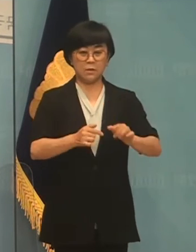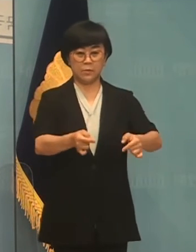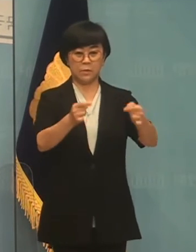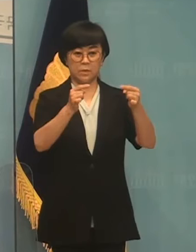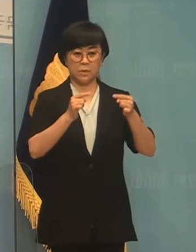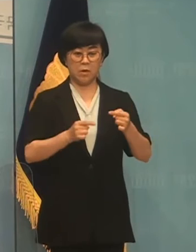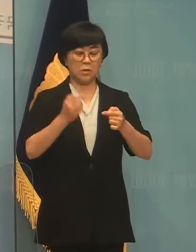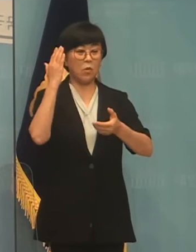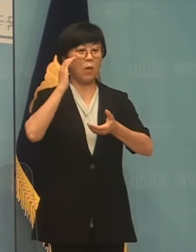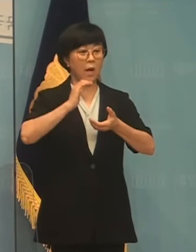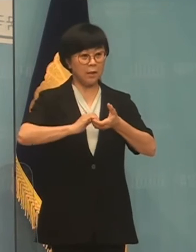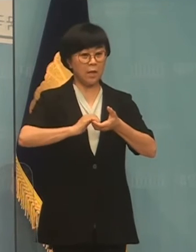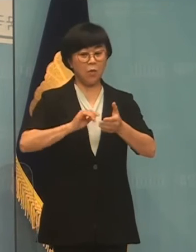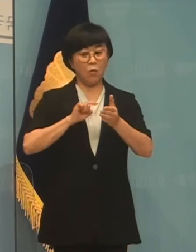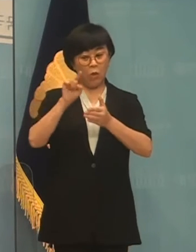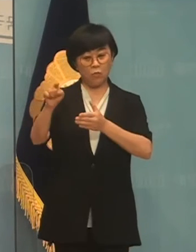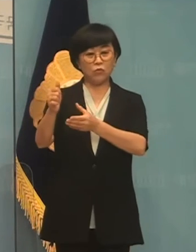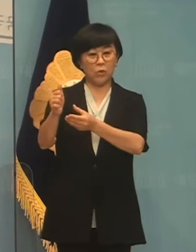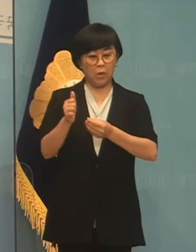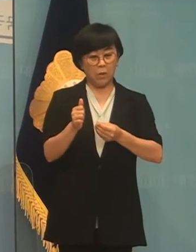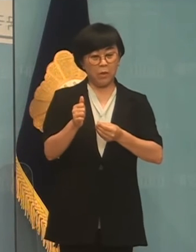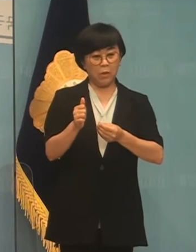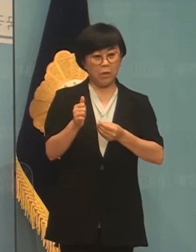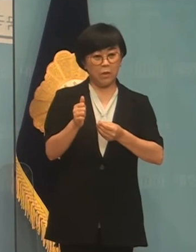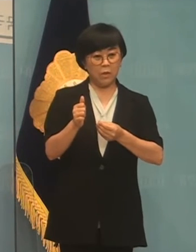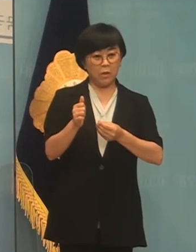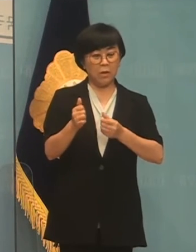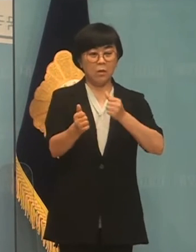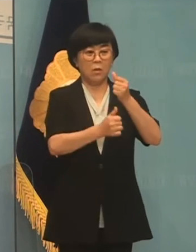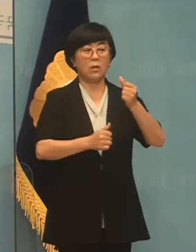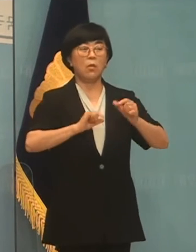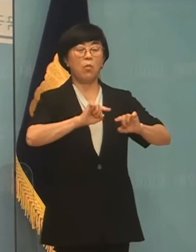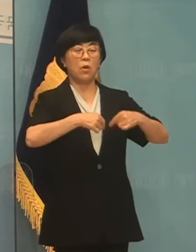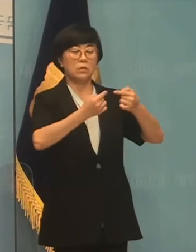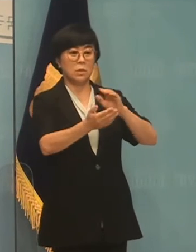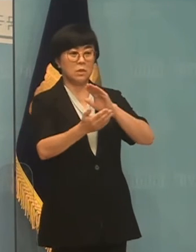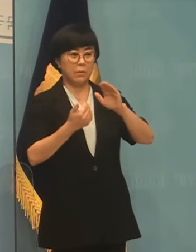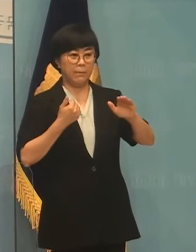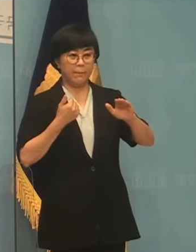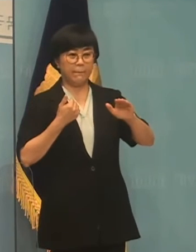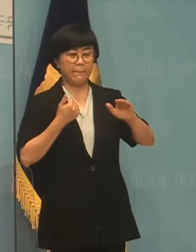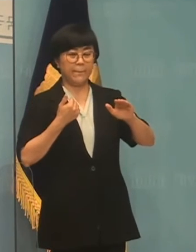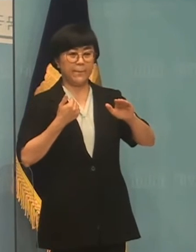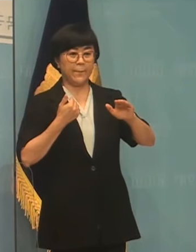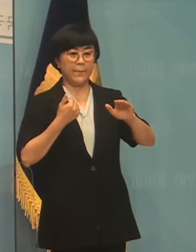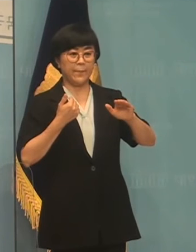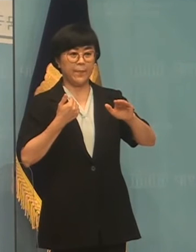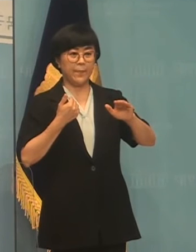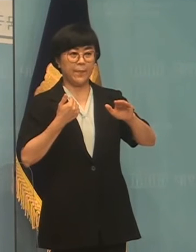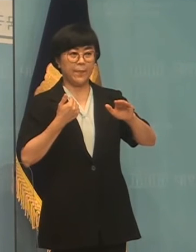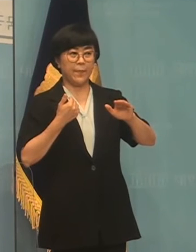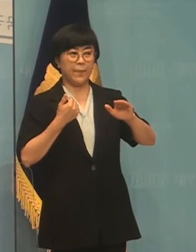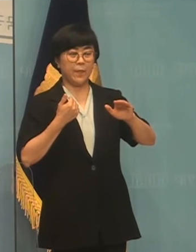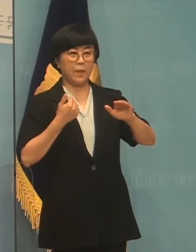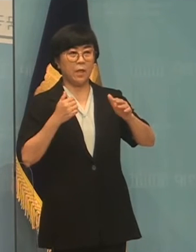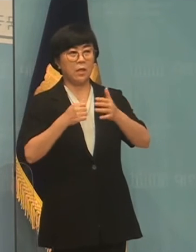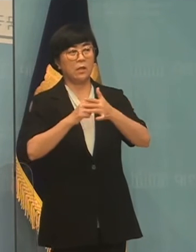청와대 출신 외국위원은 위원회에 포함되기 바로 직전 달까지